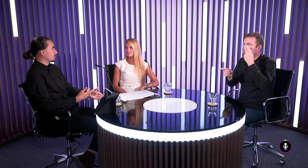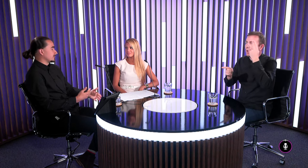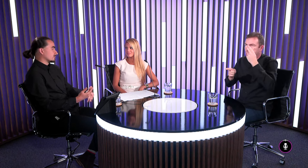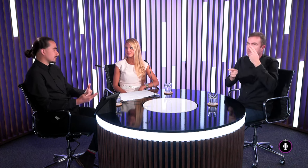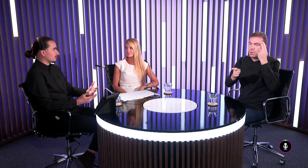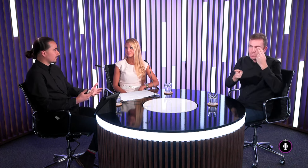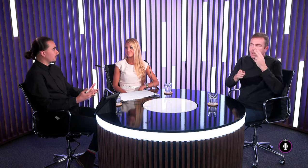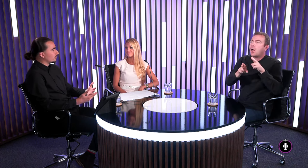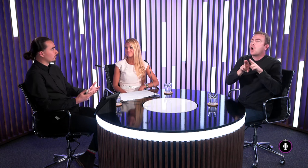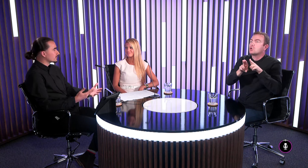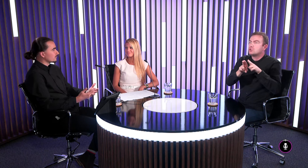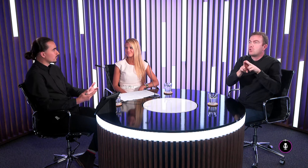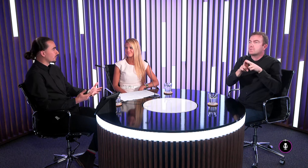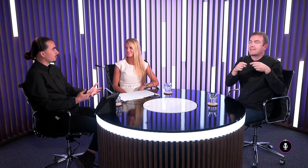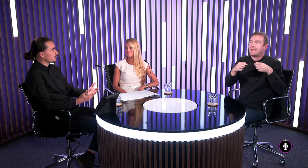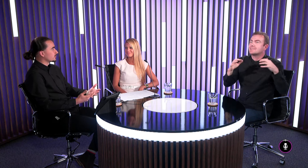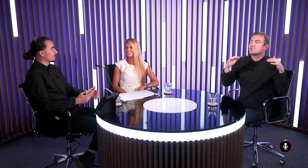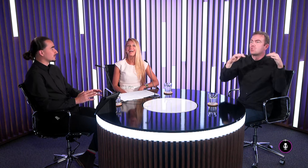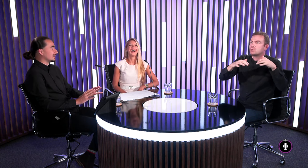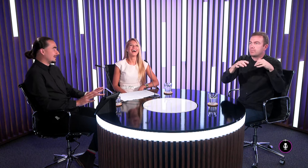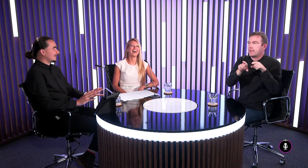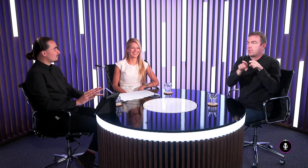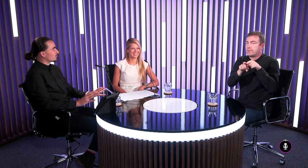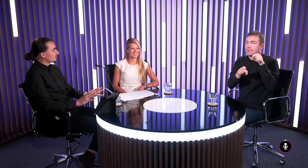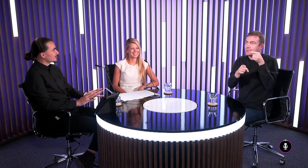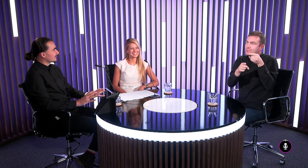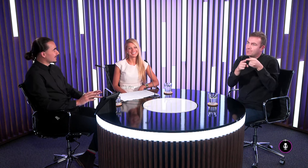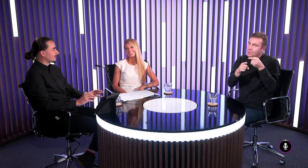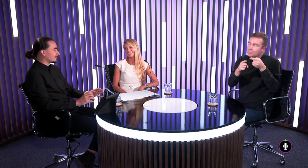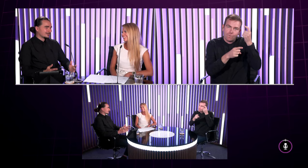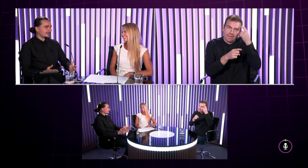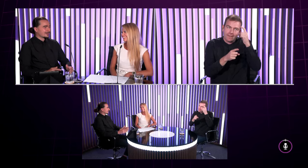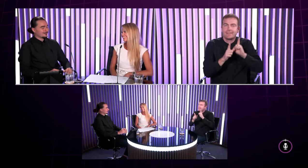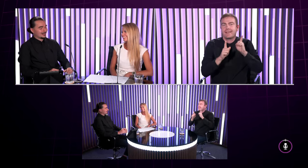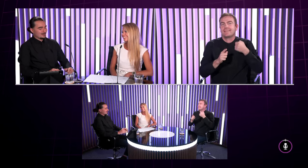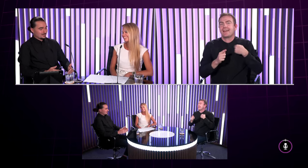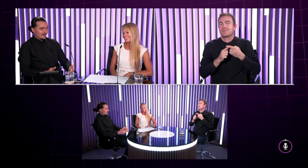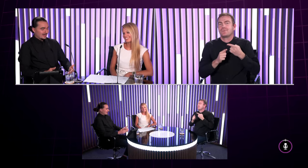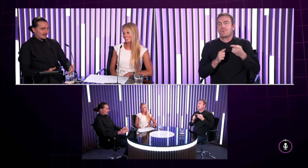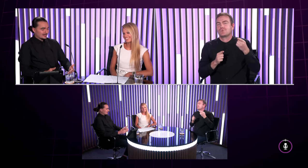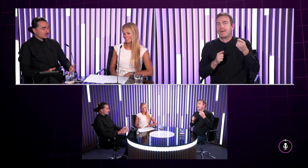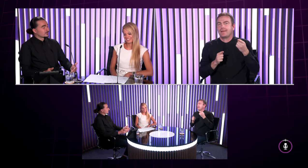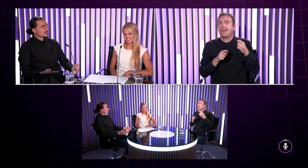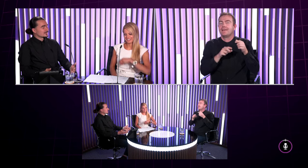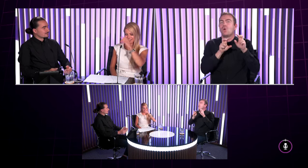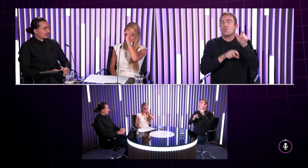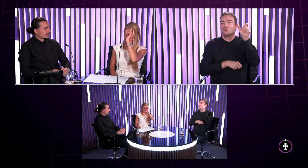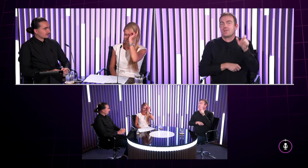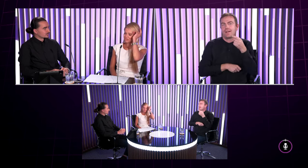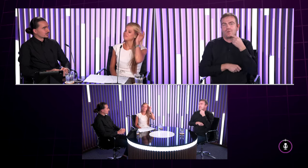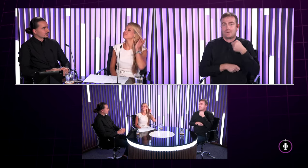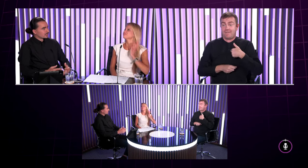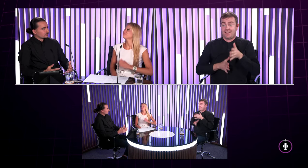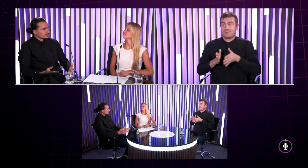združenie kde som si sen tam aj pomohol s tým čo hovorila pani učiteľka že nebolo všetko až také zlé ako ona hovorila ale človek dostane taký